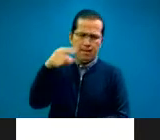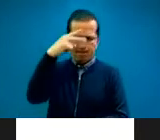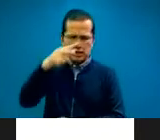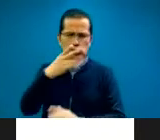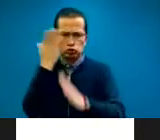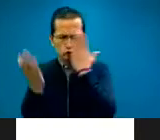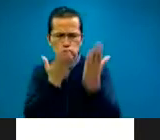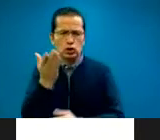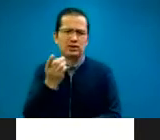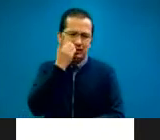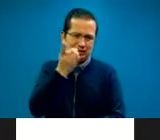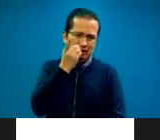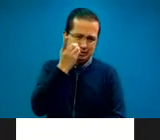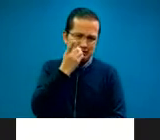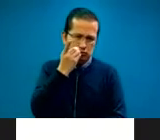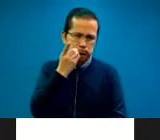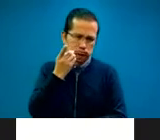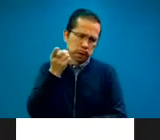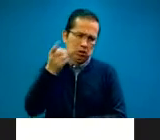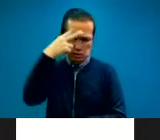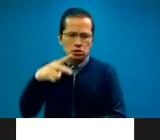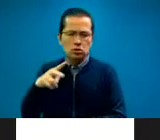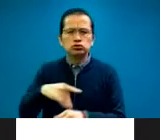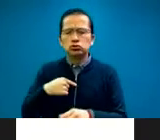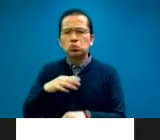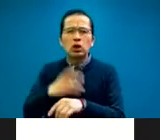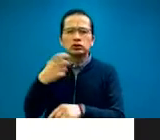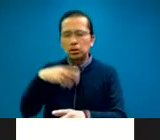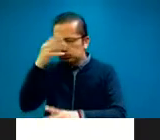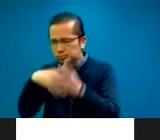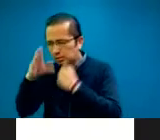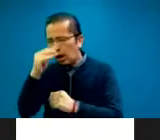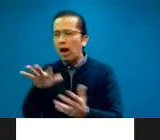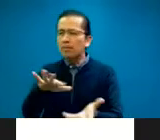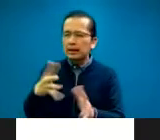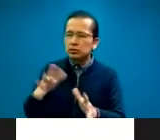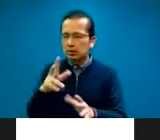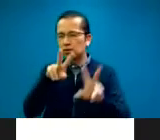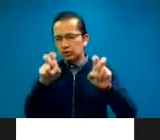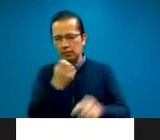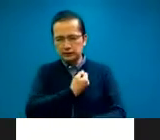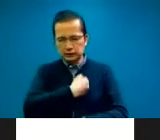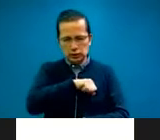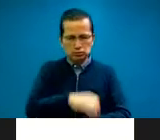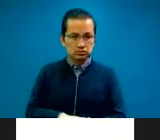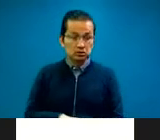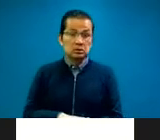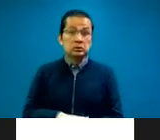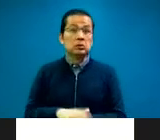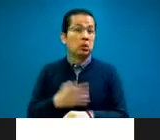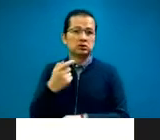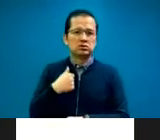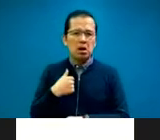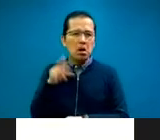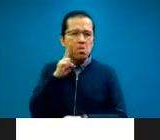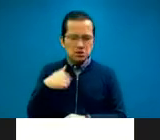conocimiento médico, pues yo me dediqué a desarrollar mis propias clases, no solo